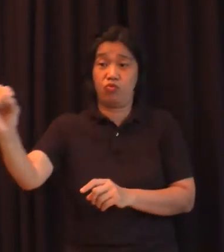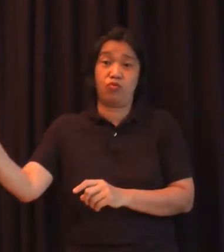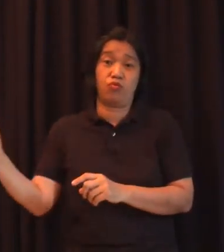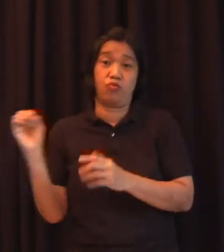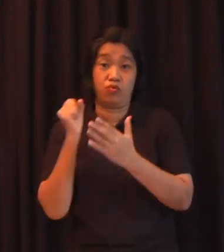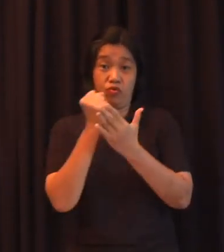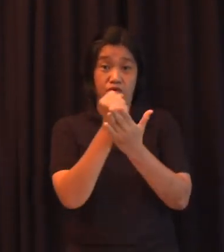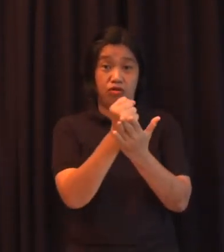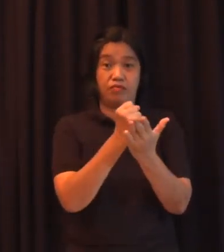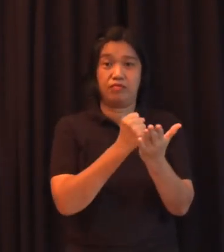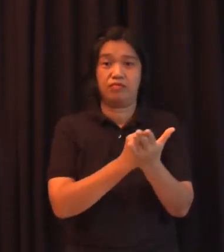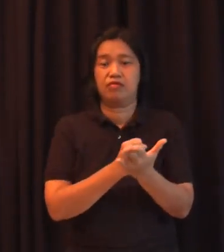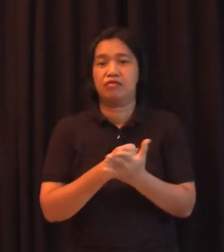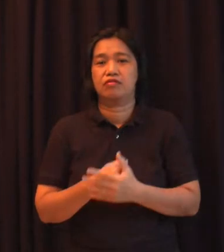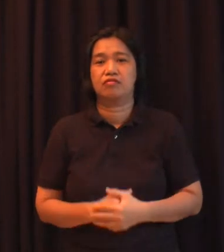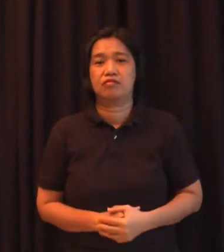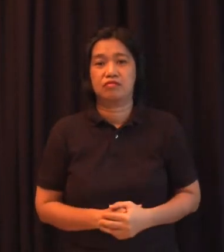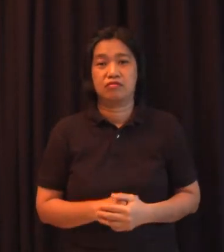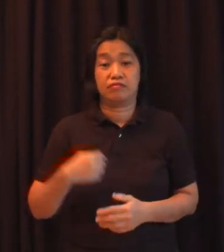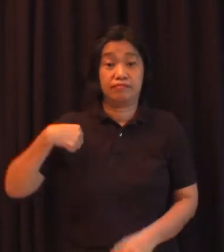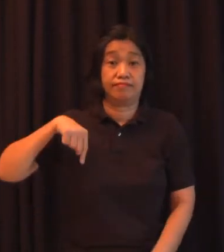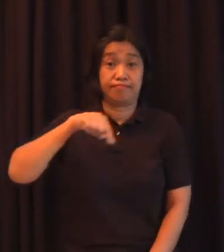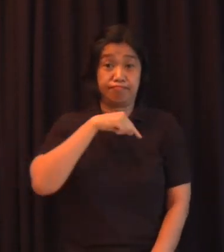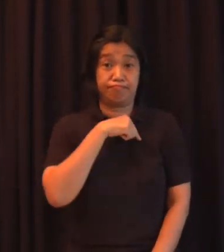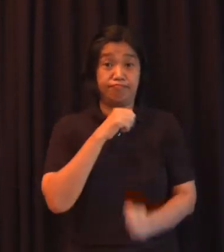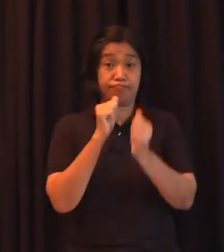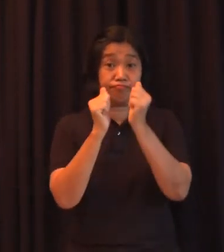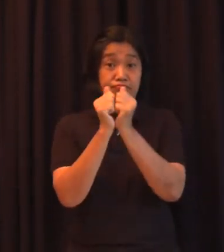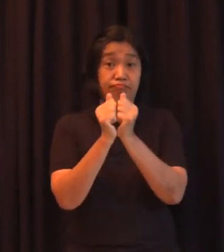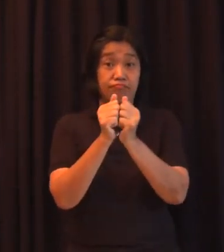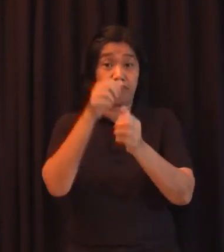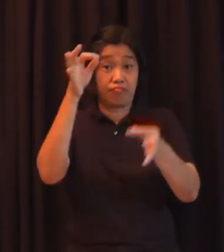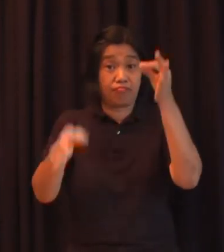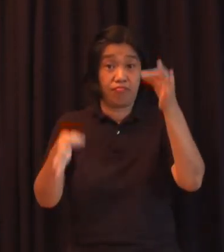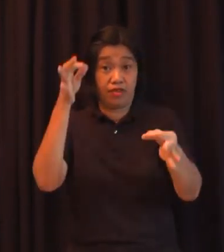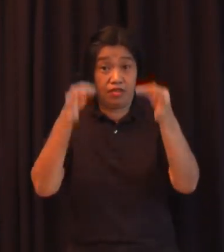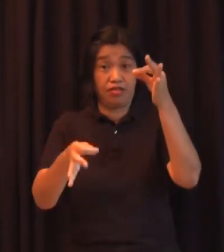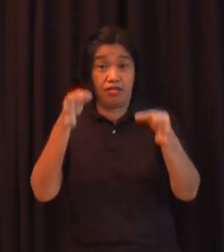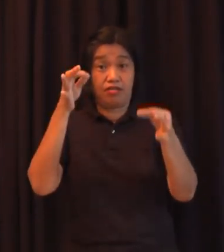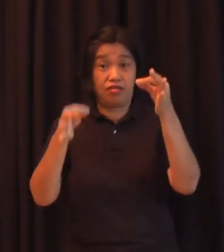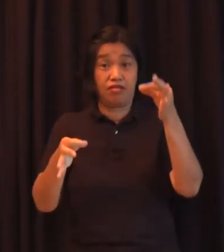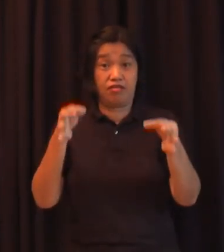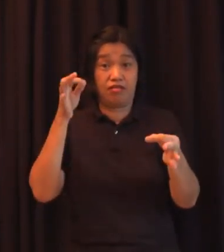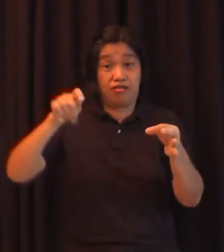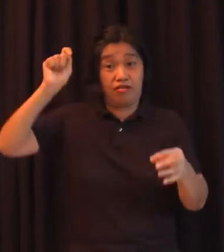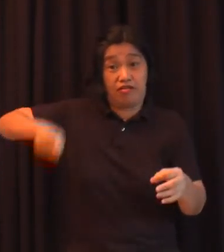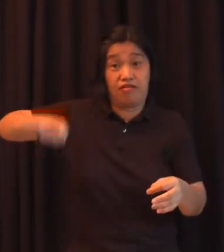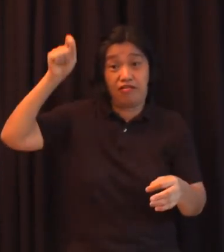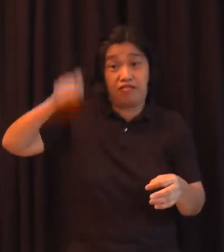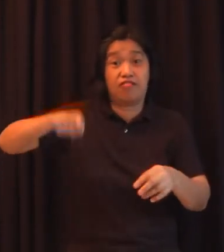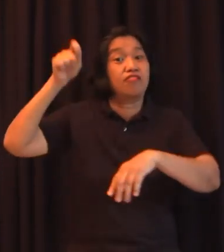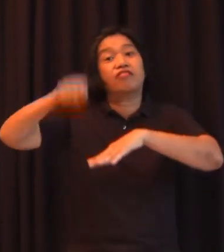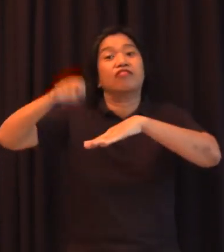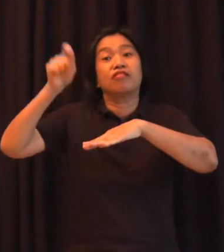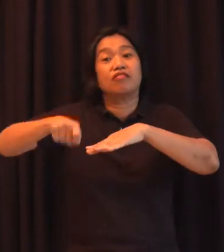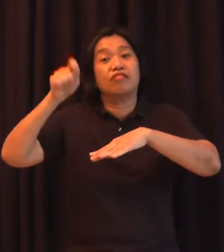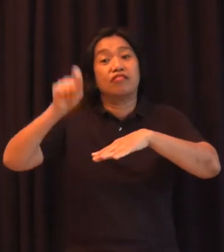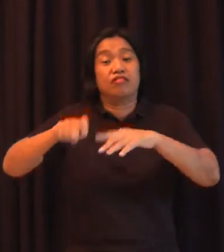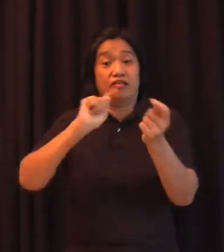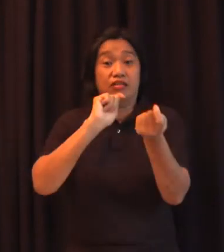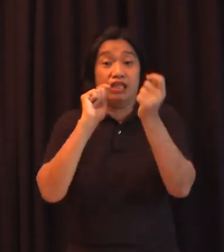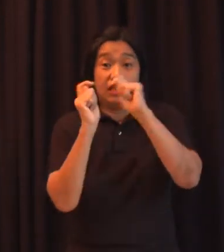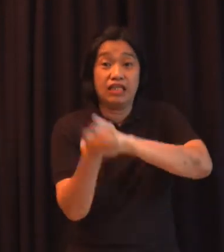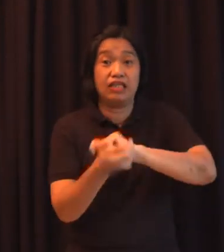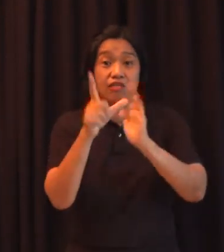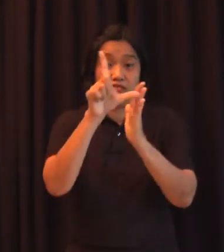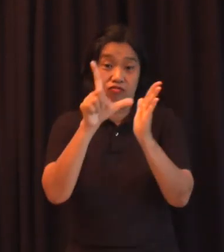yung kasama naming judge halimbawa nag-translate na siya ng mahalagan dokumento sa bata sa wikang Pilipino dahil